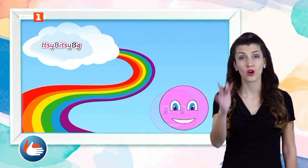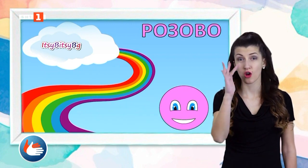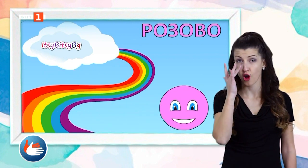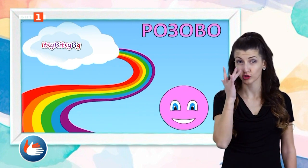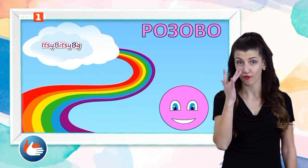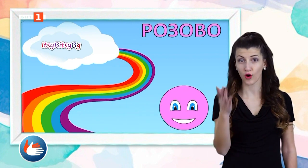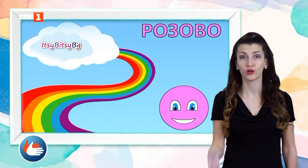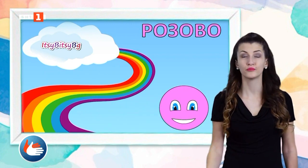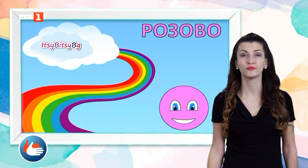Розово